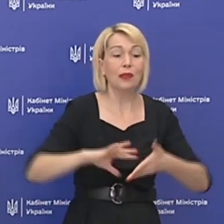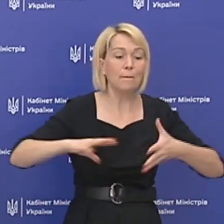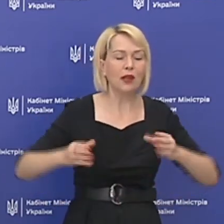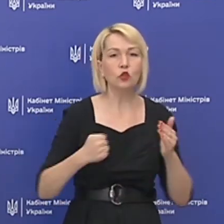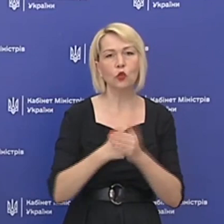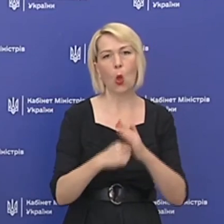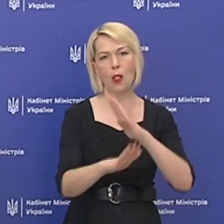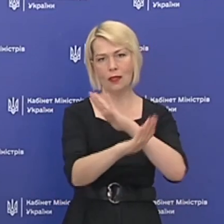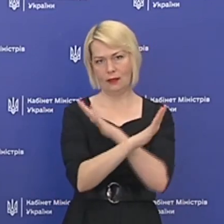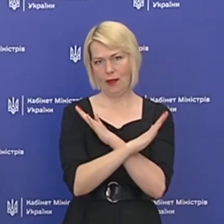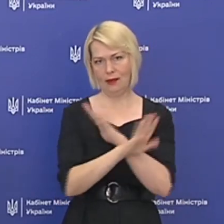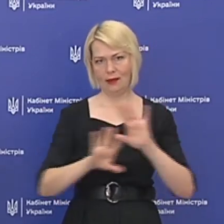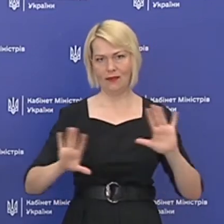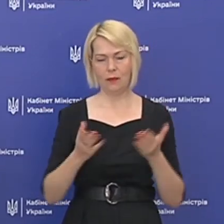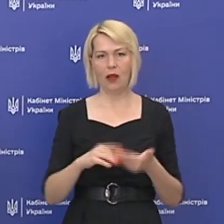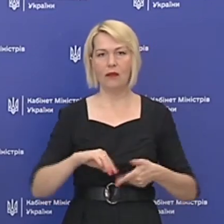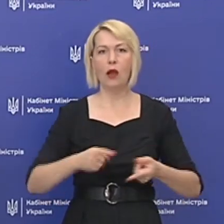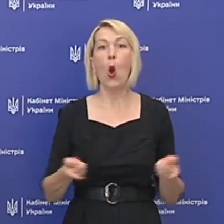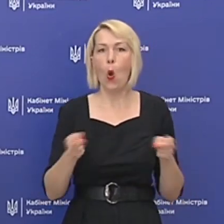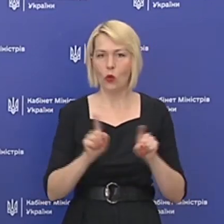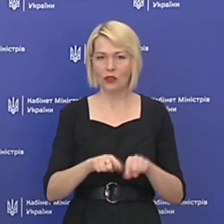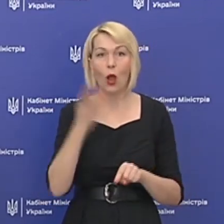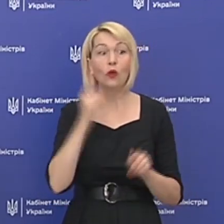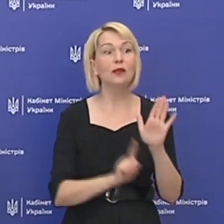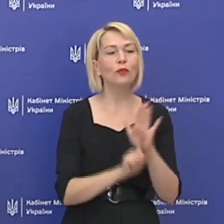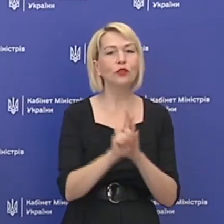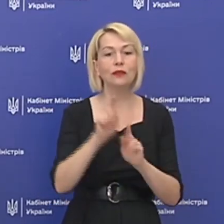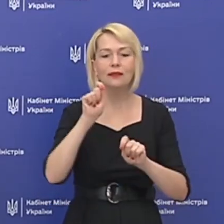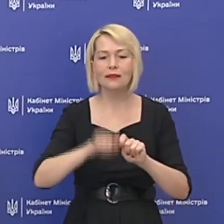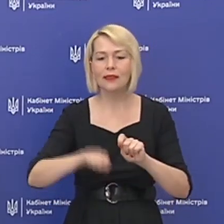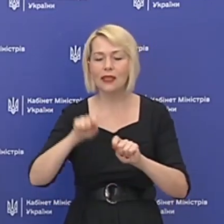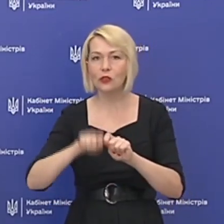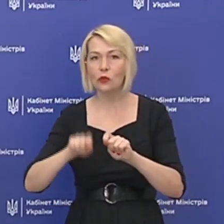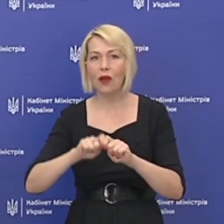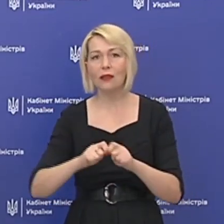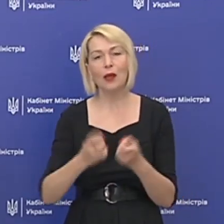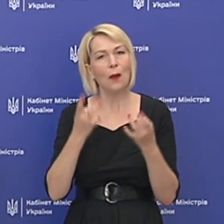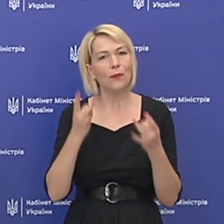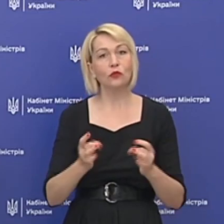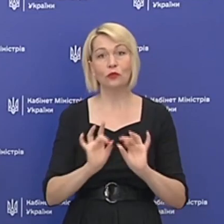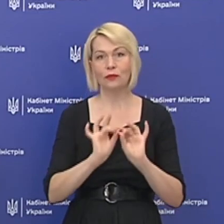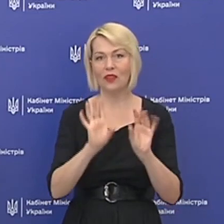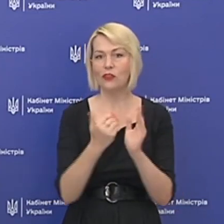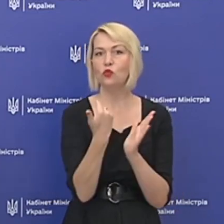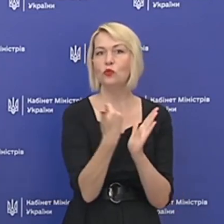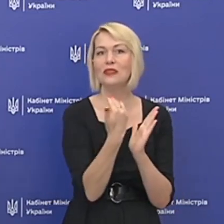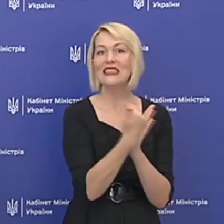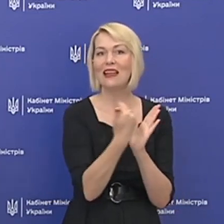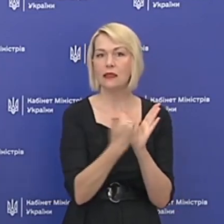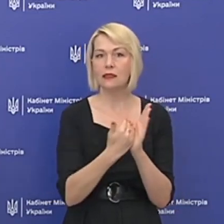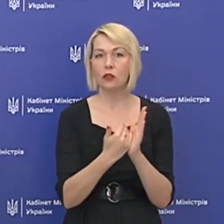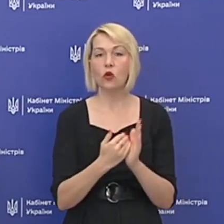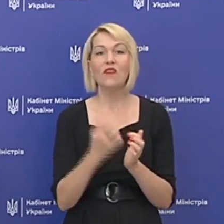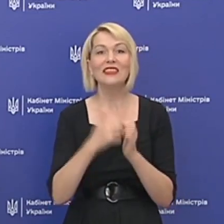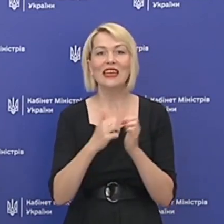до летальних випадків. Отже, коли ми почали це тестувати, я вам просто наведу статистику, в